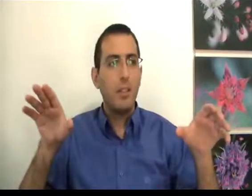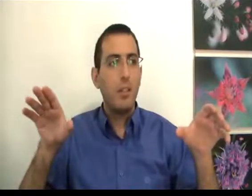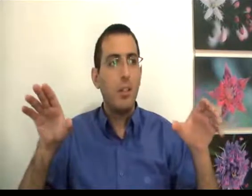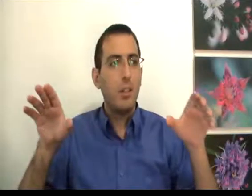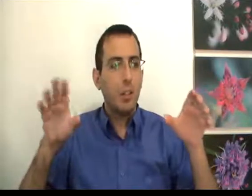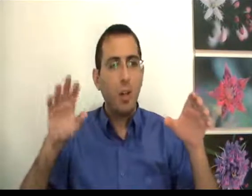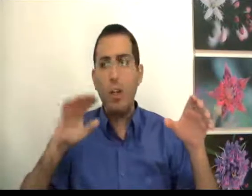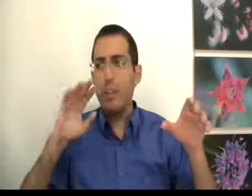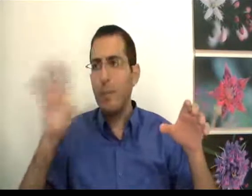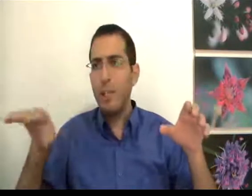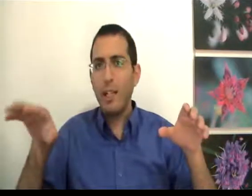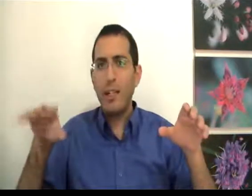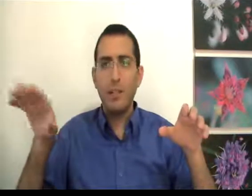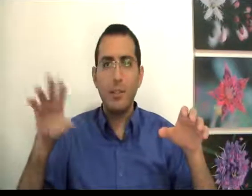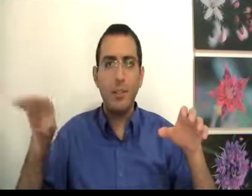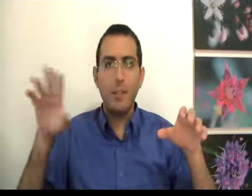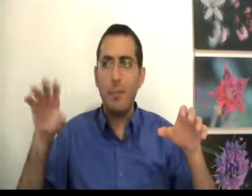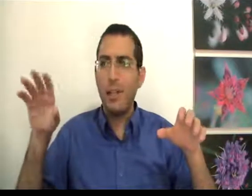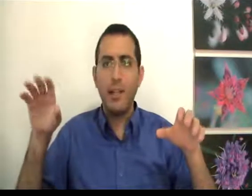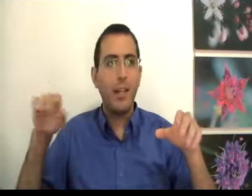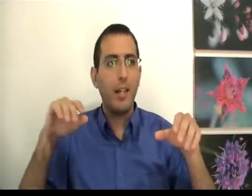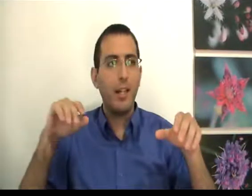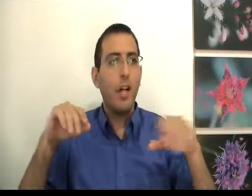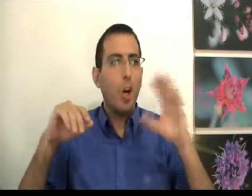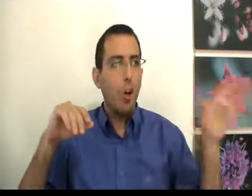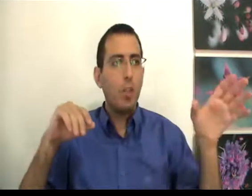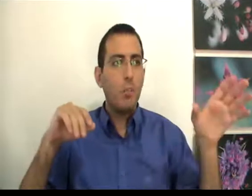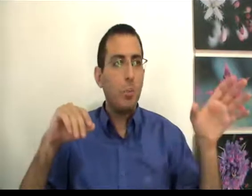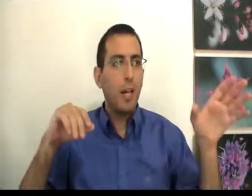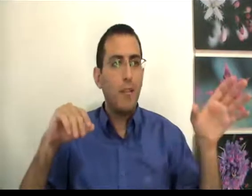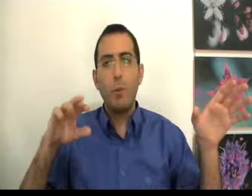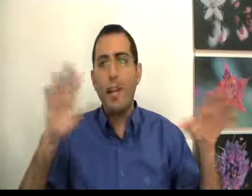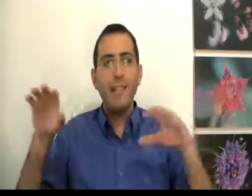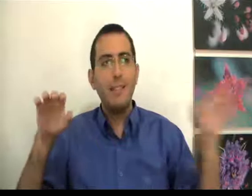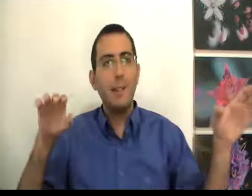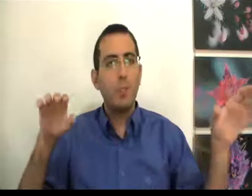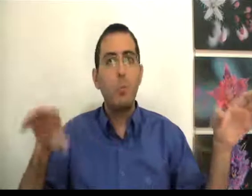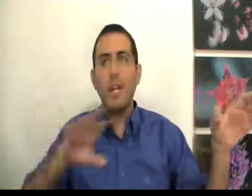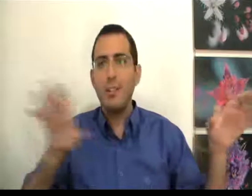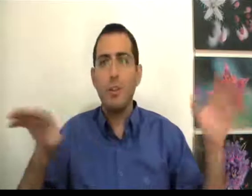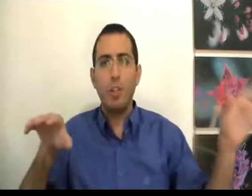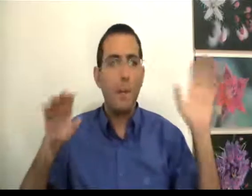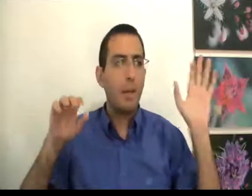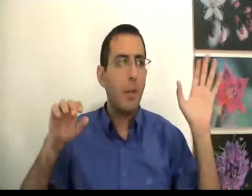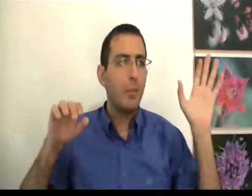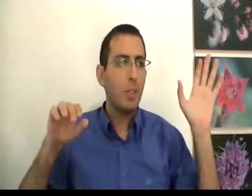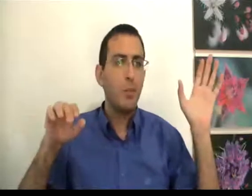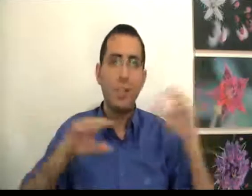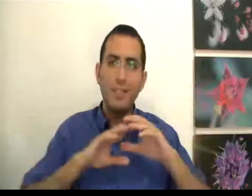או להמשיך לעשות את הבלדן הרגיל או להיות מאושר ואת אומרת אין לי זמן להיות מאושר זאת אומרת שאתה לא באמת לחפש להיות מאושר זה